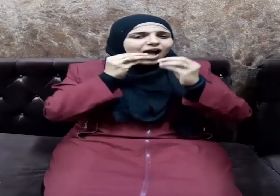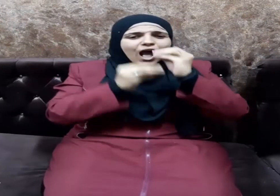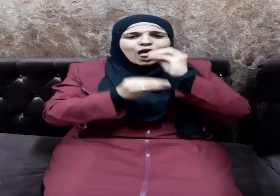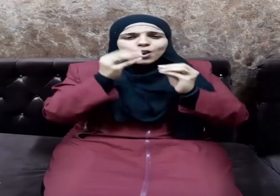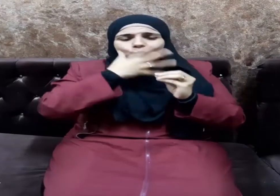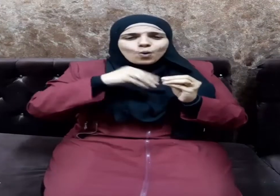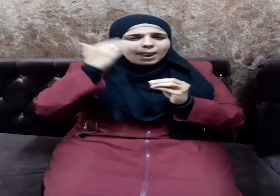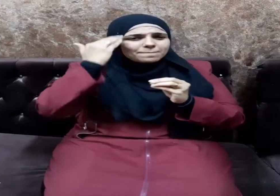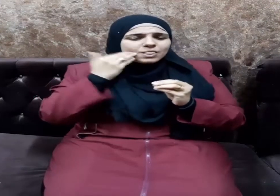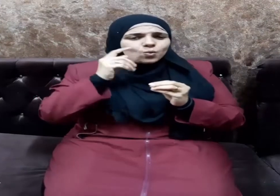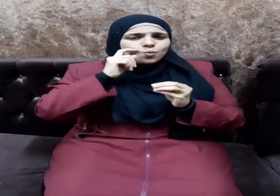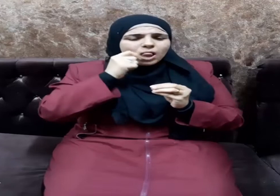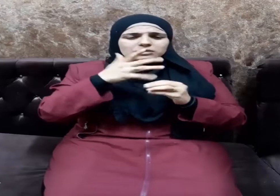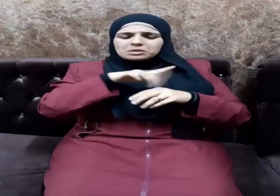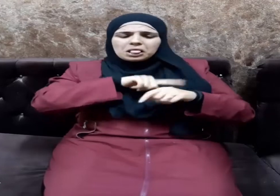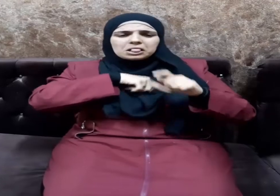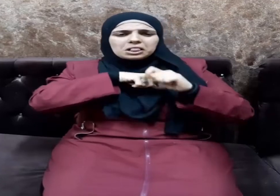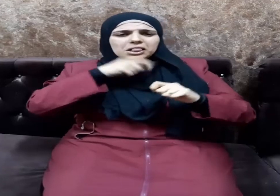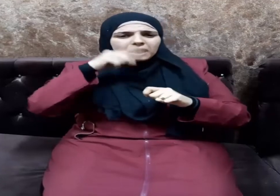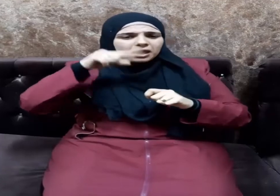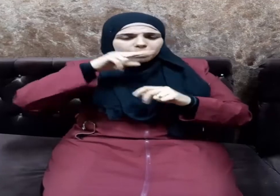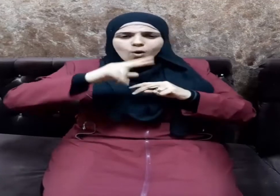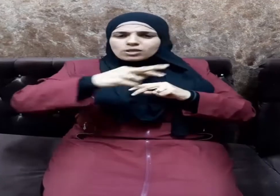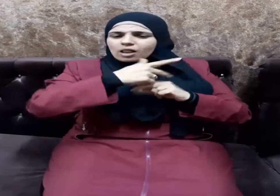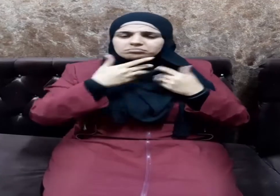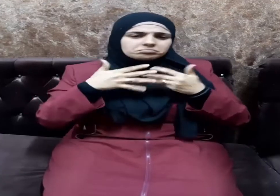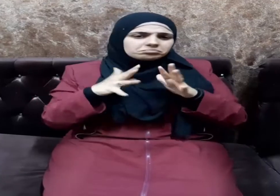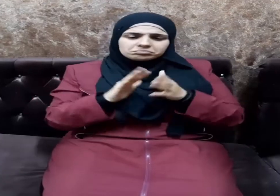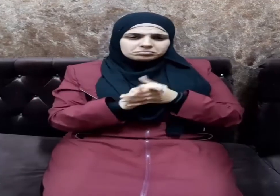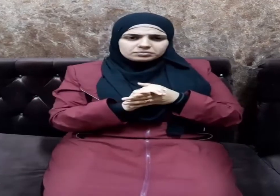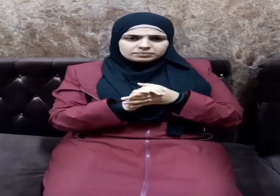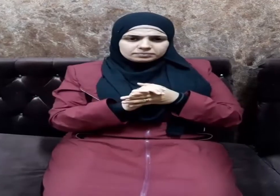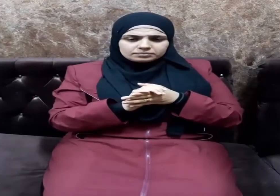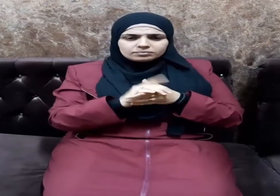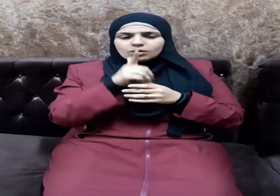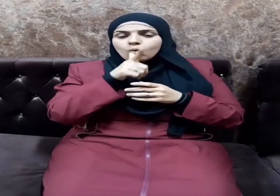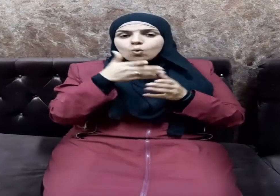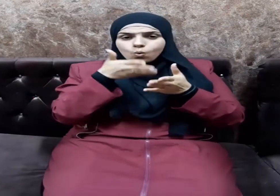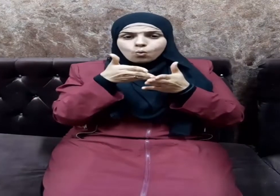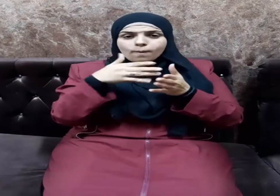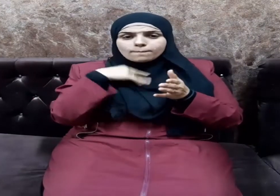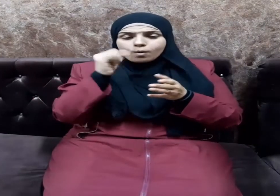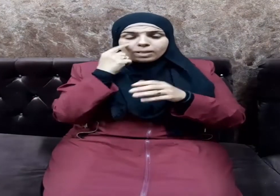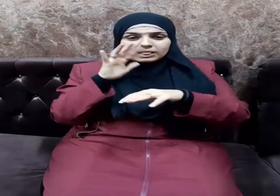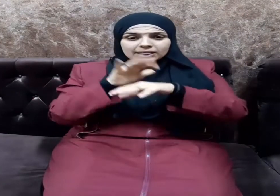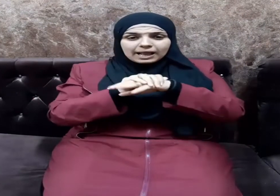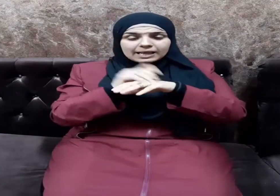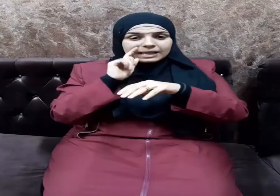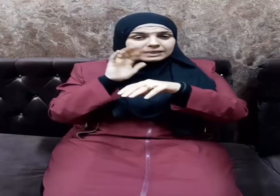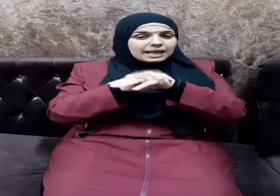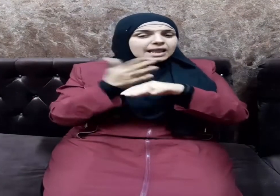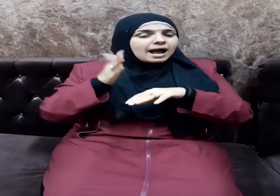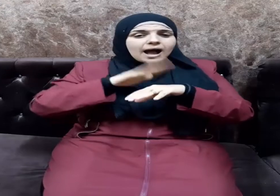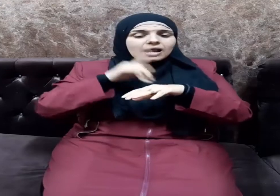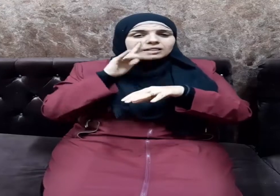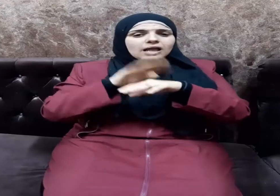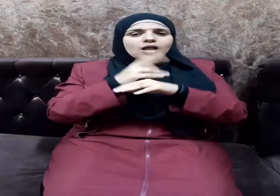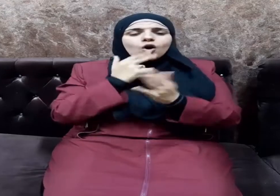وأجناسهم ومعتقداتهم وهذا إن دل فإنما يدل على حسن